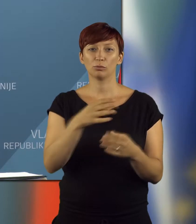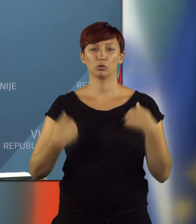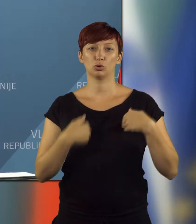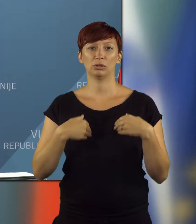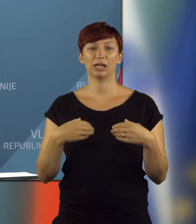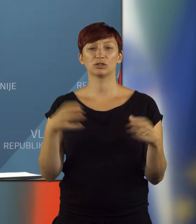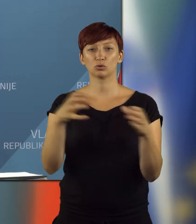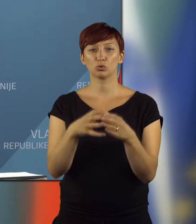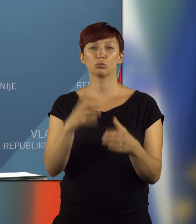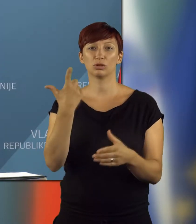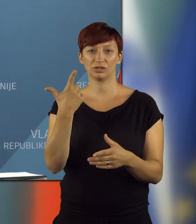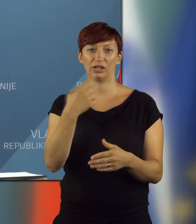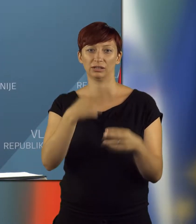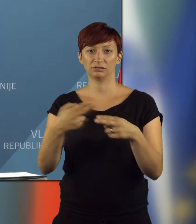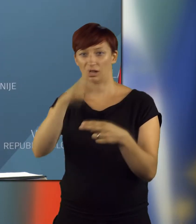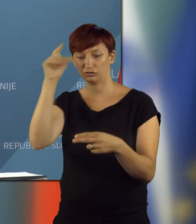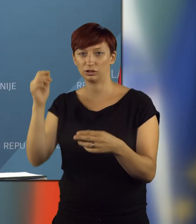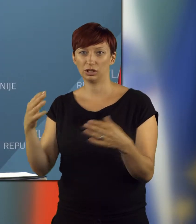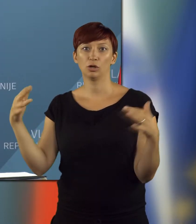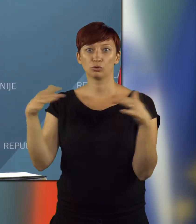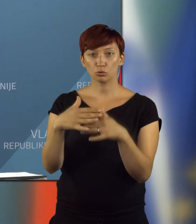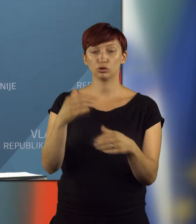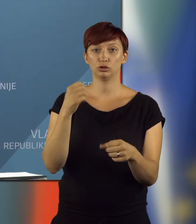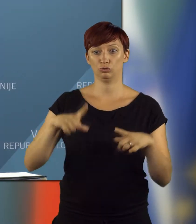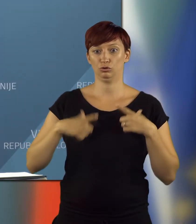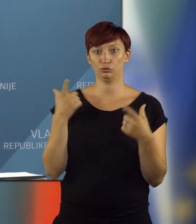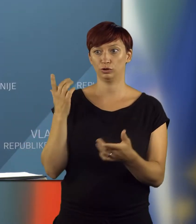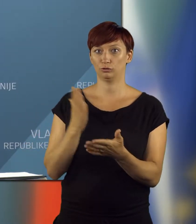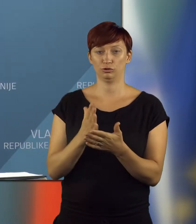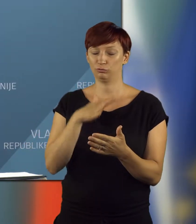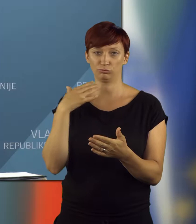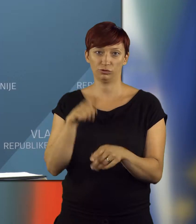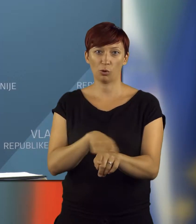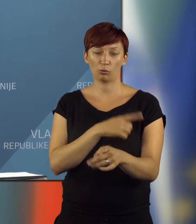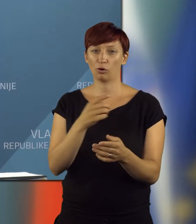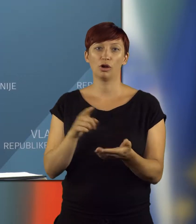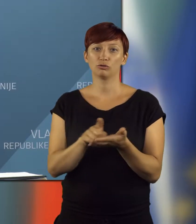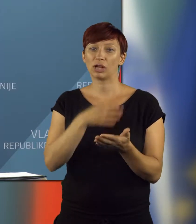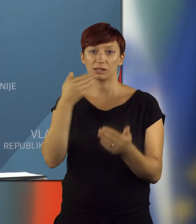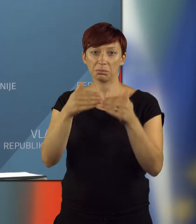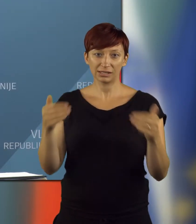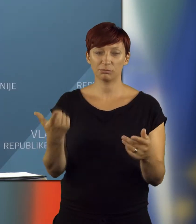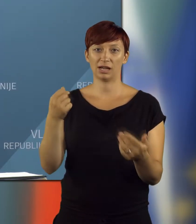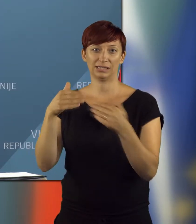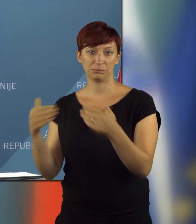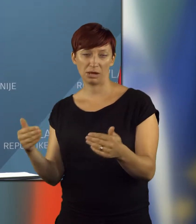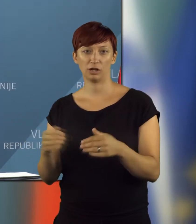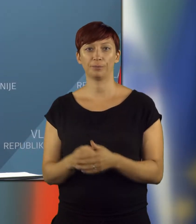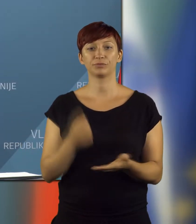življensko skupnost dveh narodov, ki tam so bivajo v sožitju, ne glede na to, ali je meja postavljena ali ne.